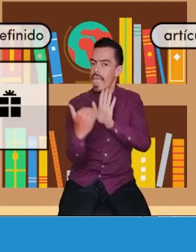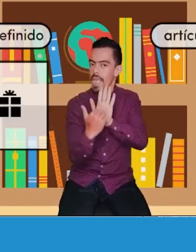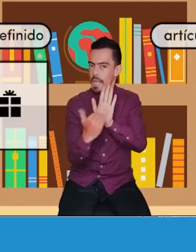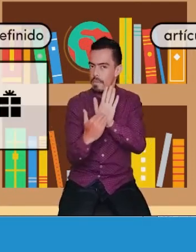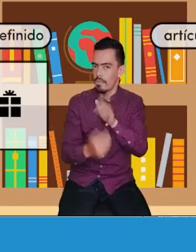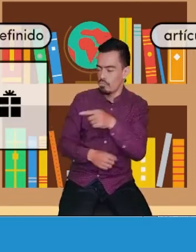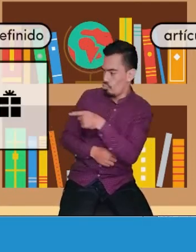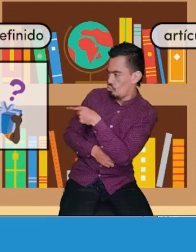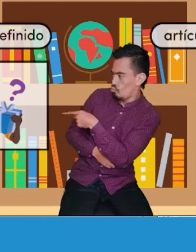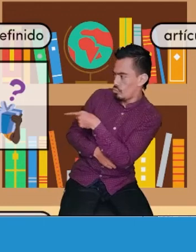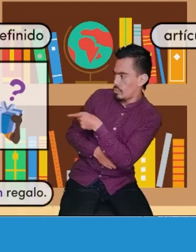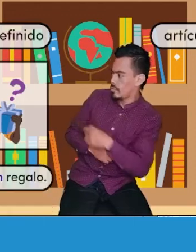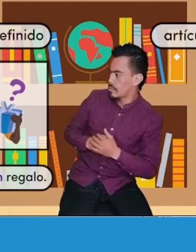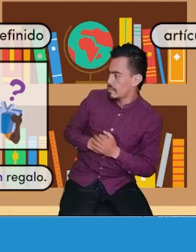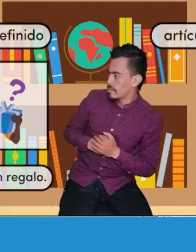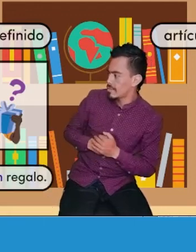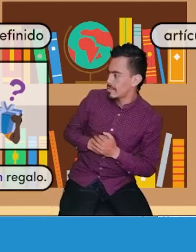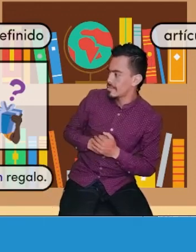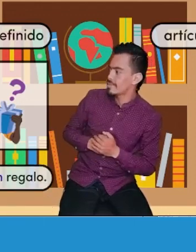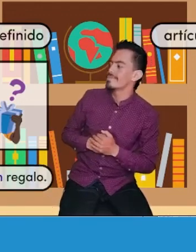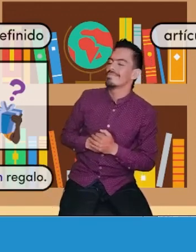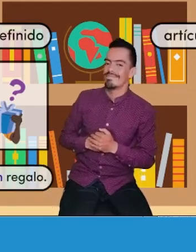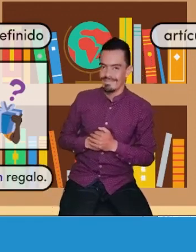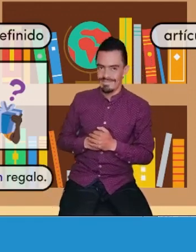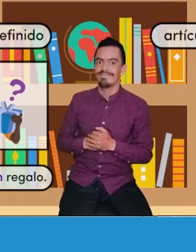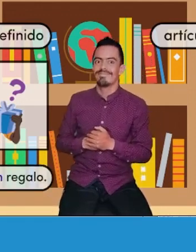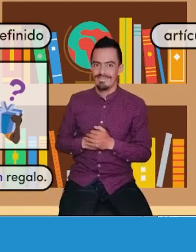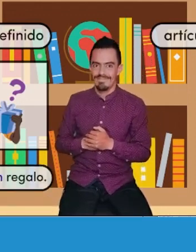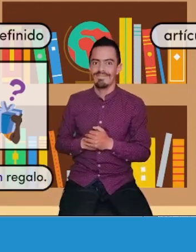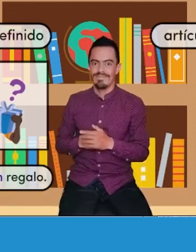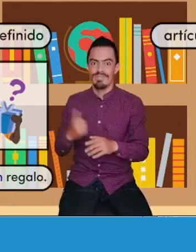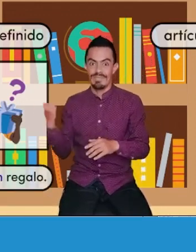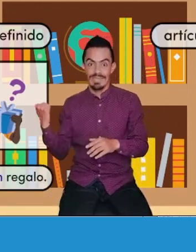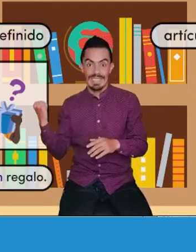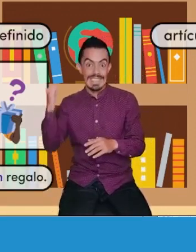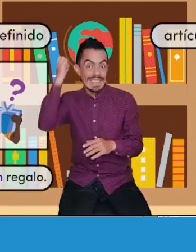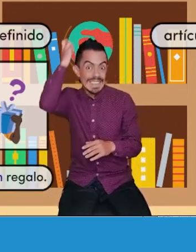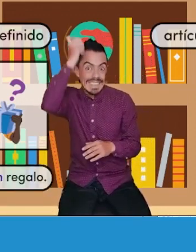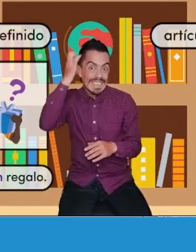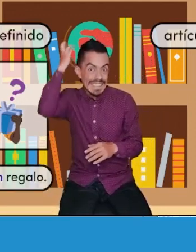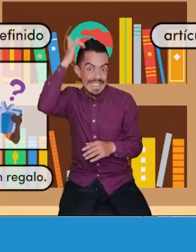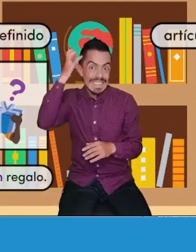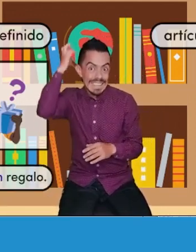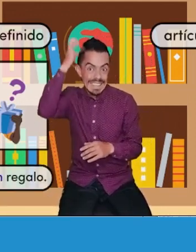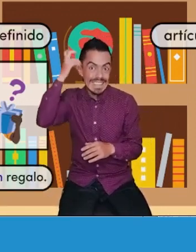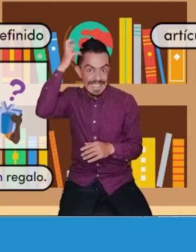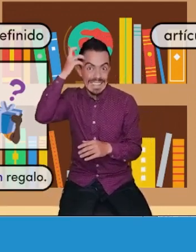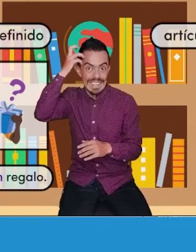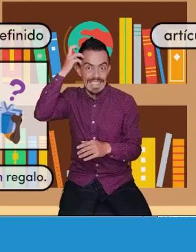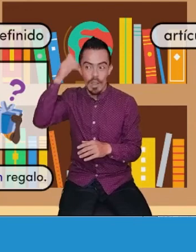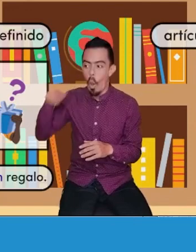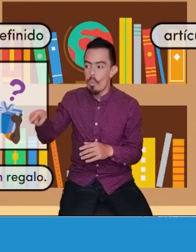¿Qué significa esto? A manera de ejemplo vamos a poner esto que están viendo en pantalla.